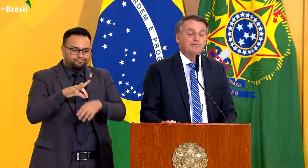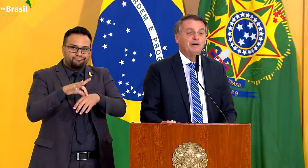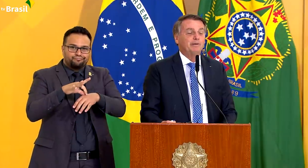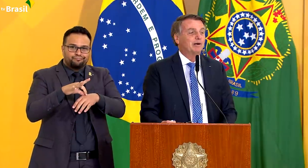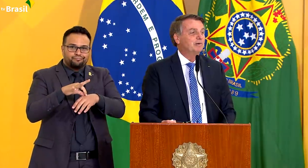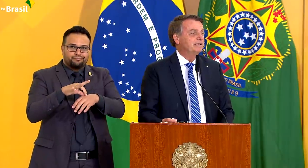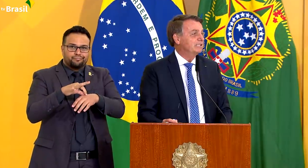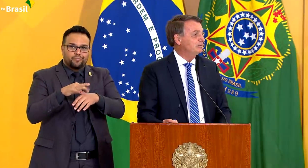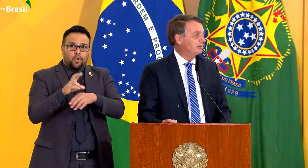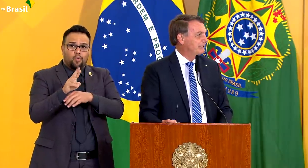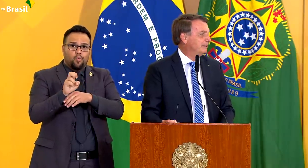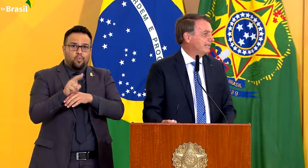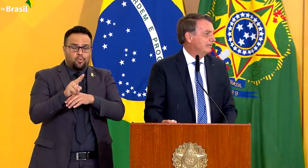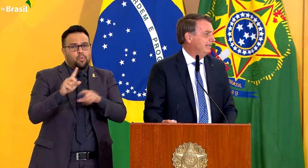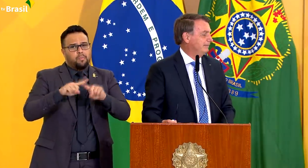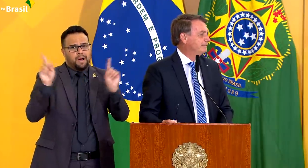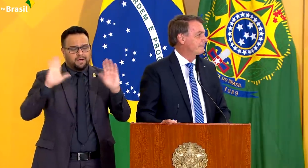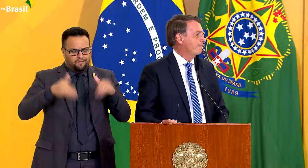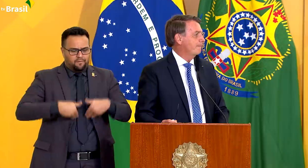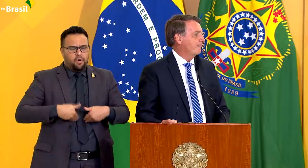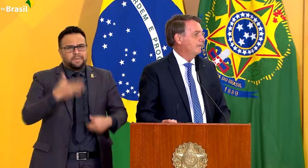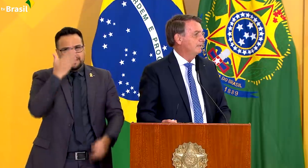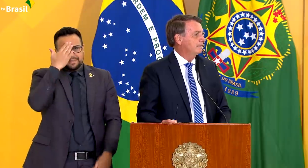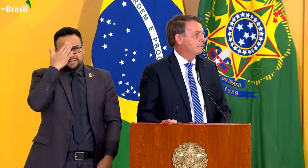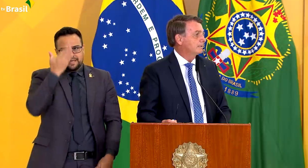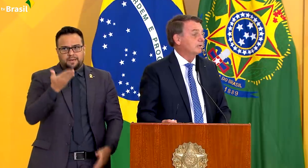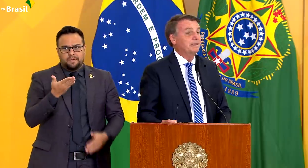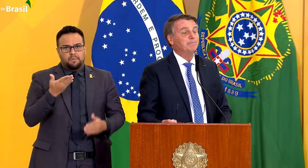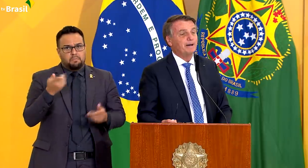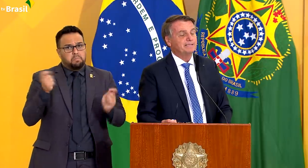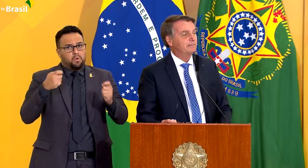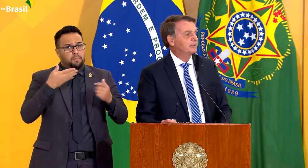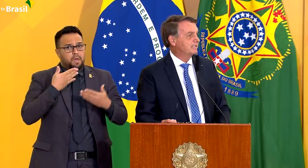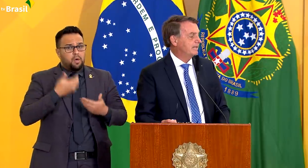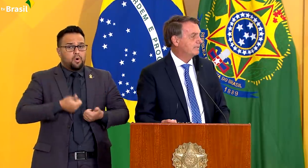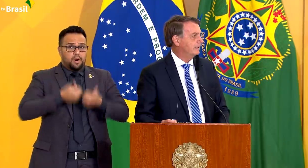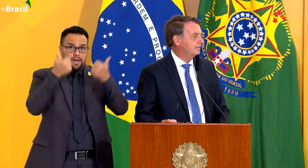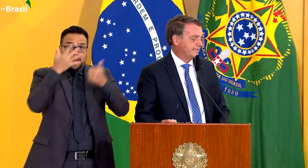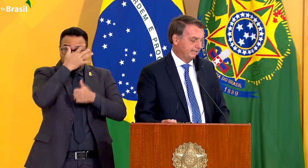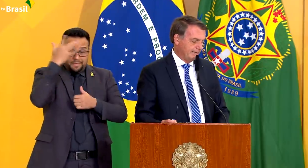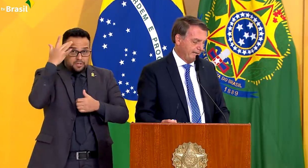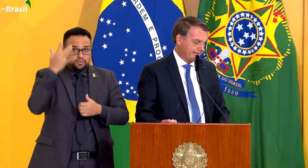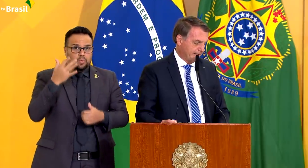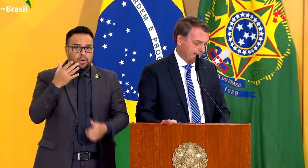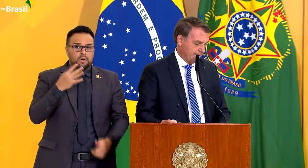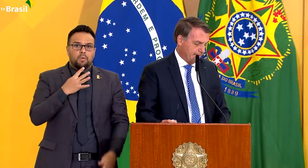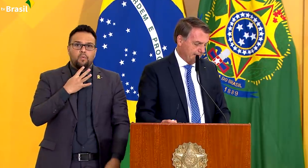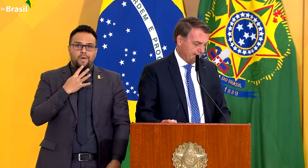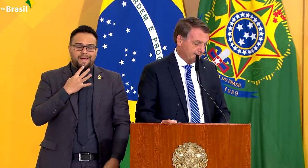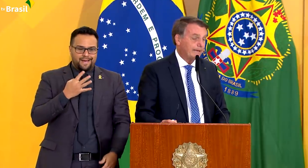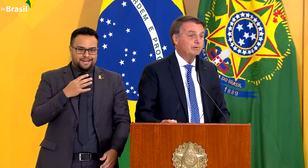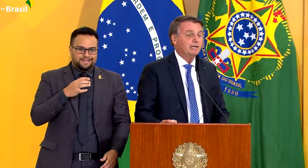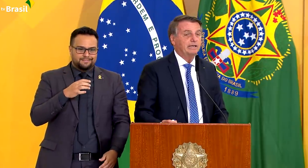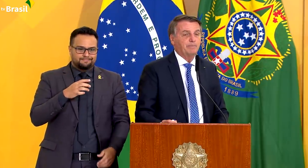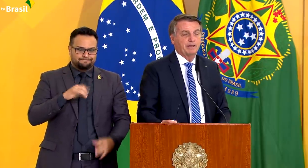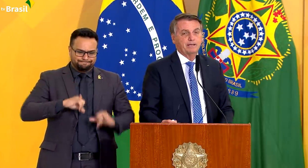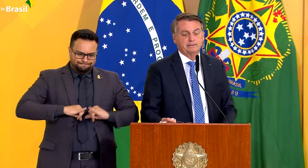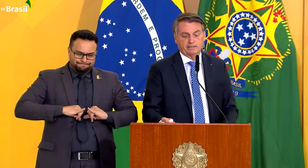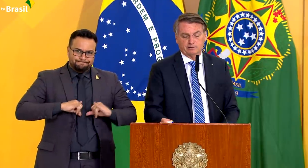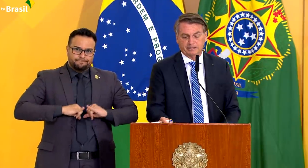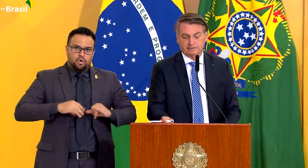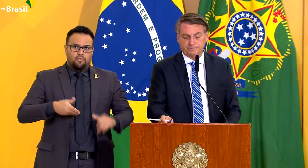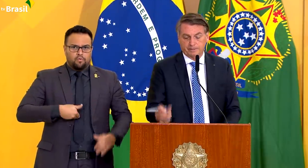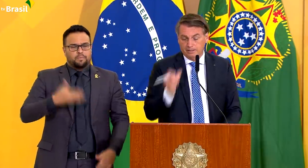Mas a fome é uma coisa que a não pode brincar com ela. Só quem passa por certas necessidades sabe o que ela